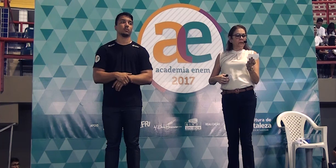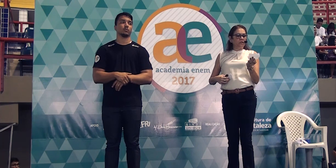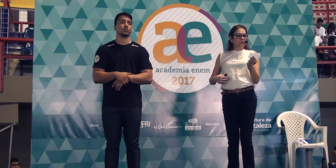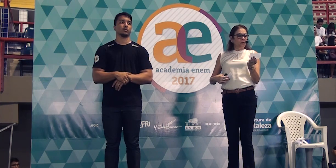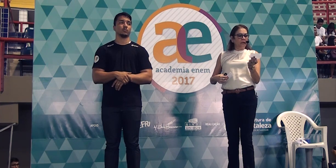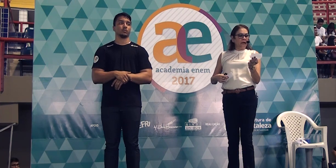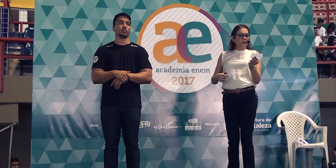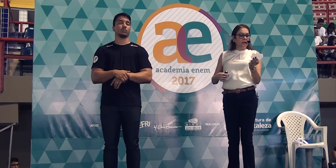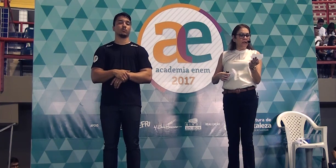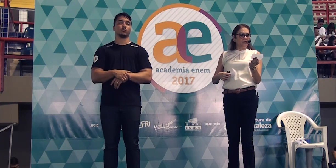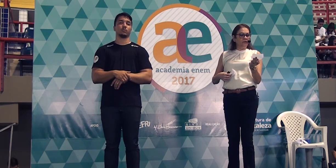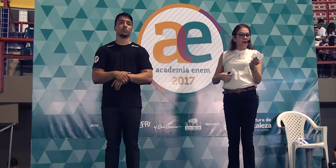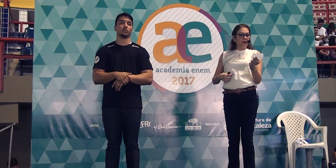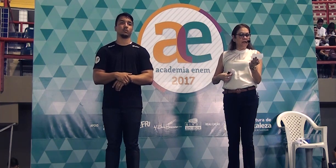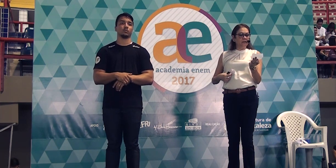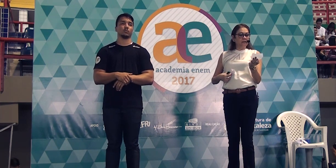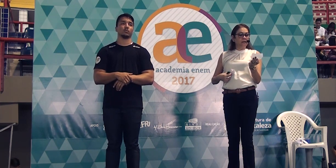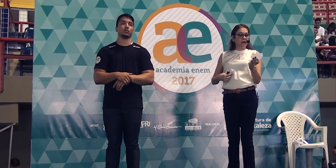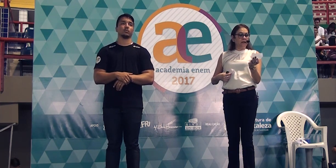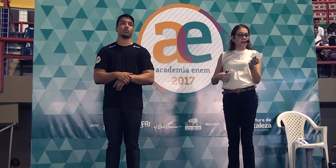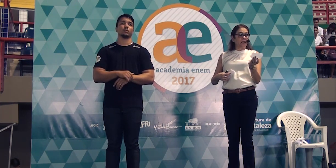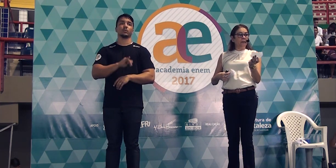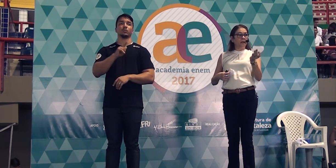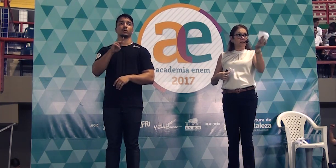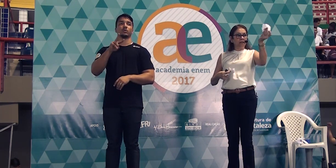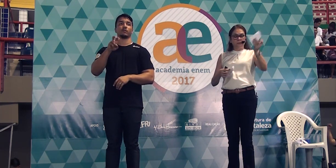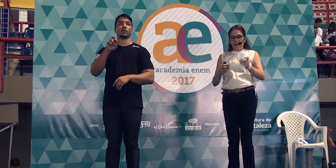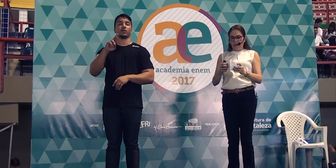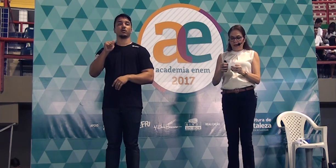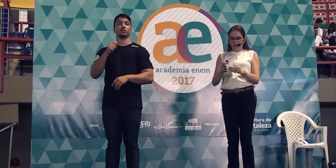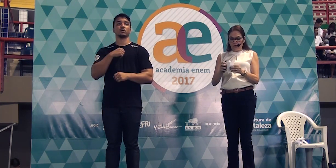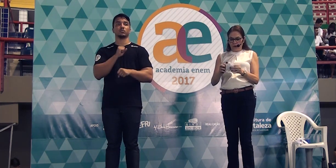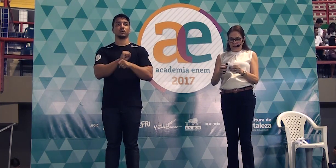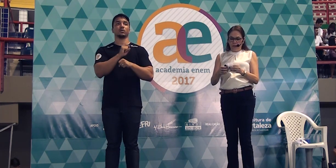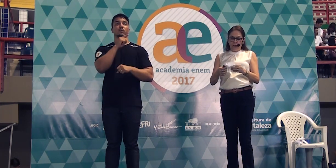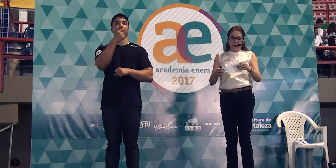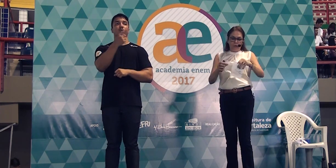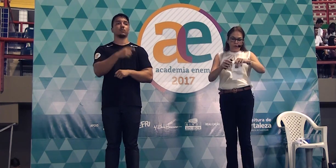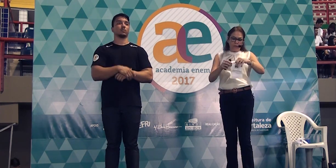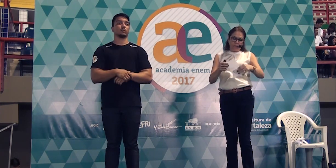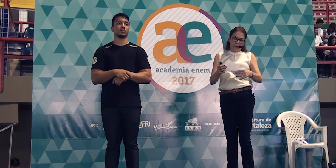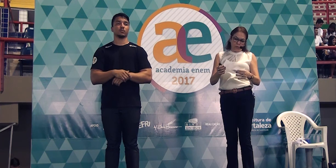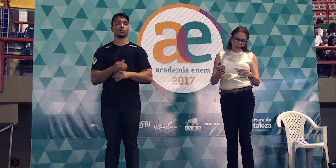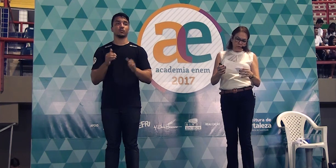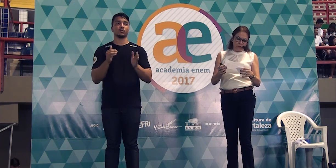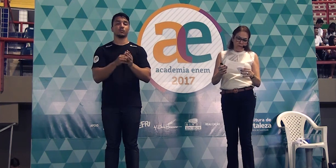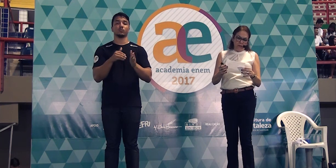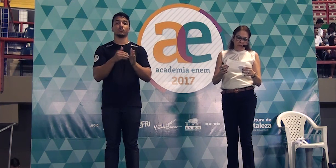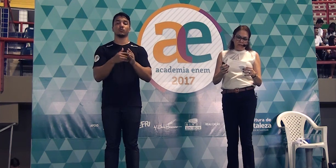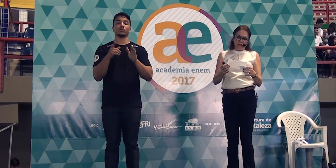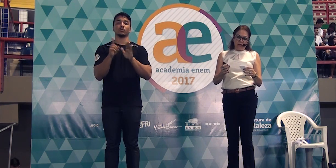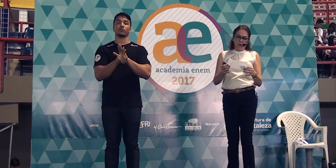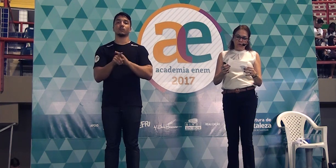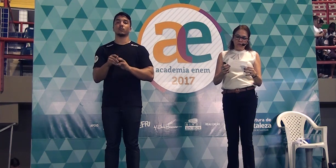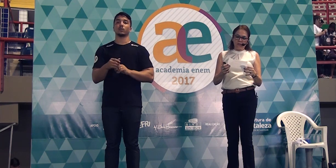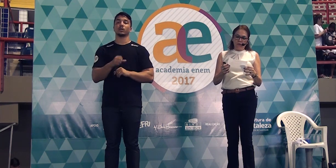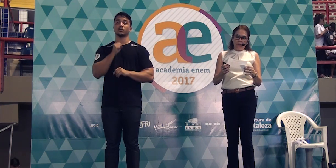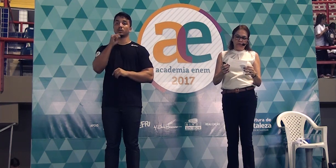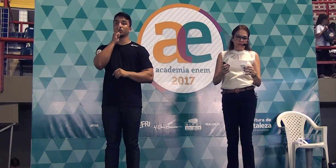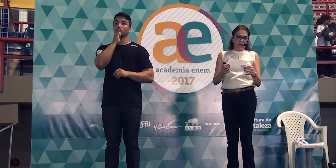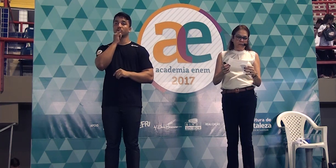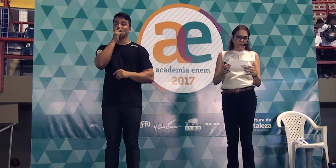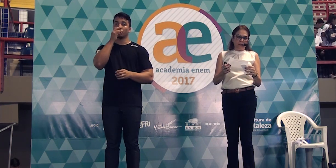tá pedindo que a Irlane Vera saia que a amiga tá esperando lá fora e a última pergunta se na